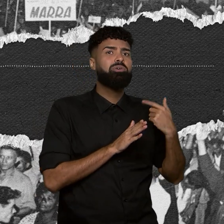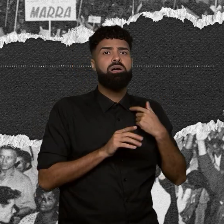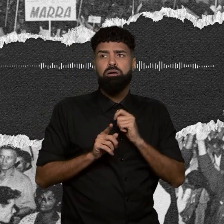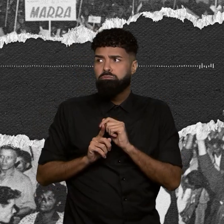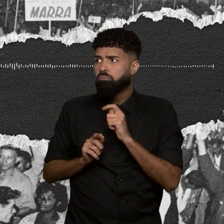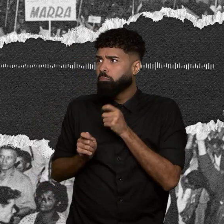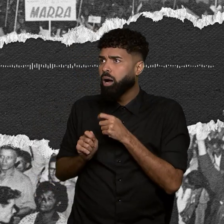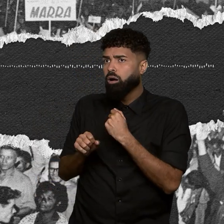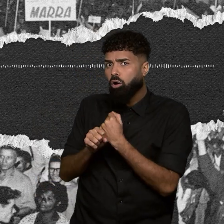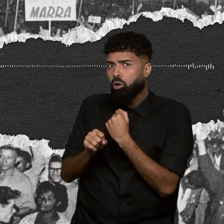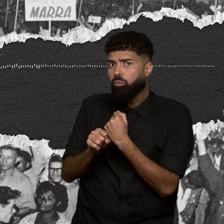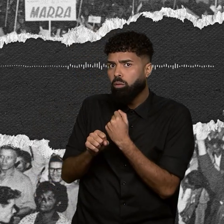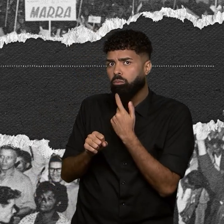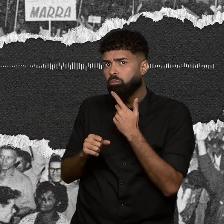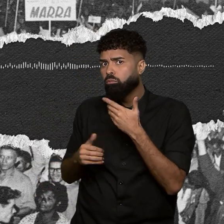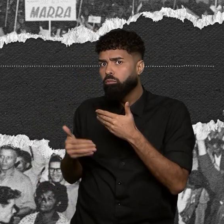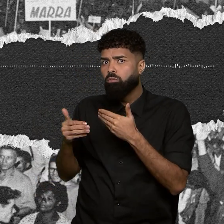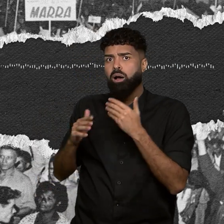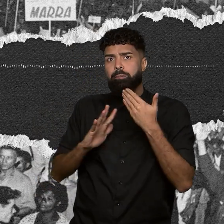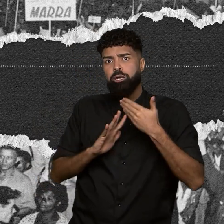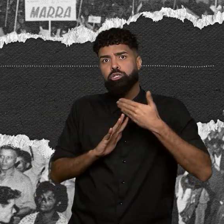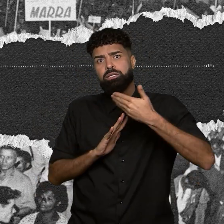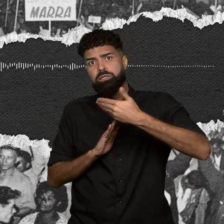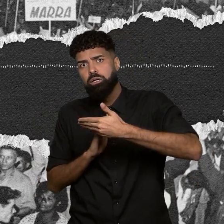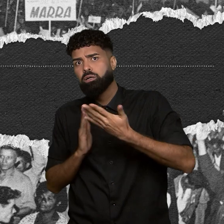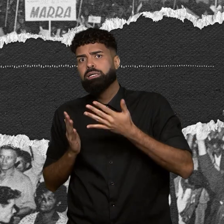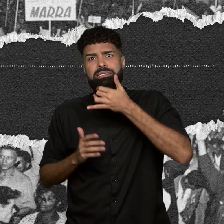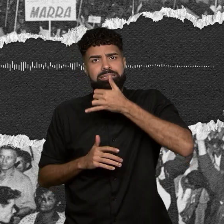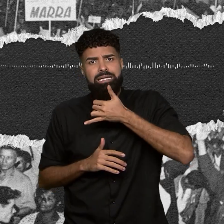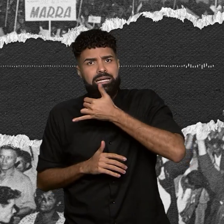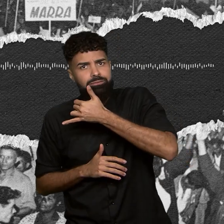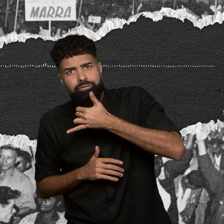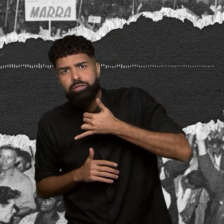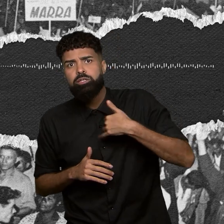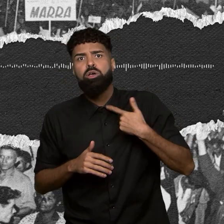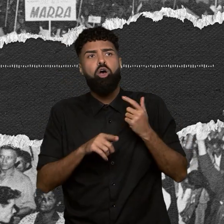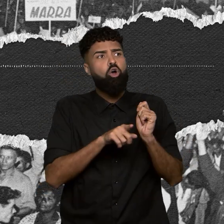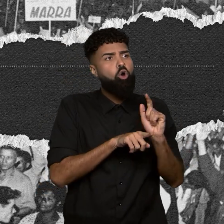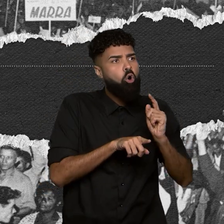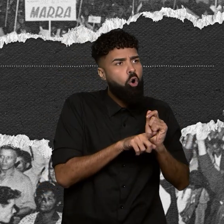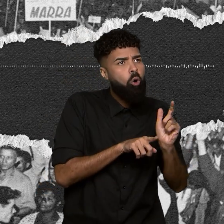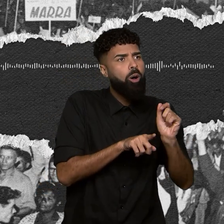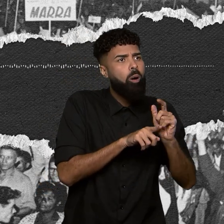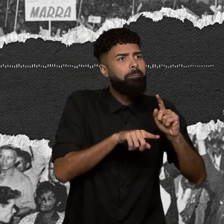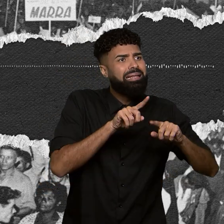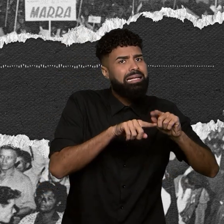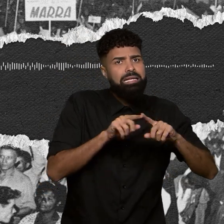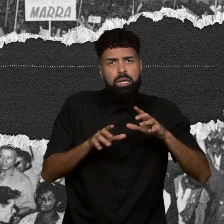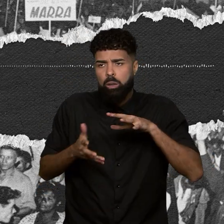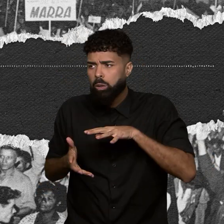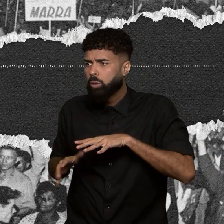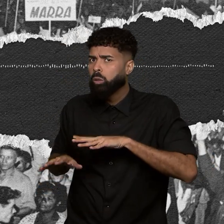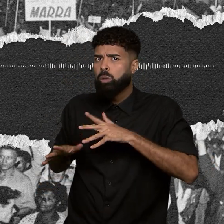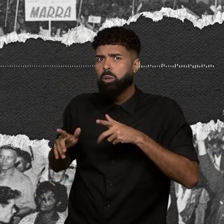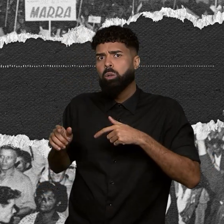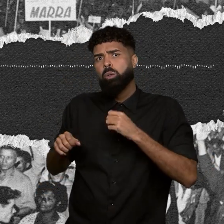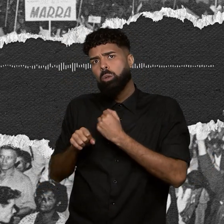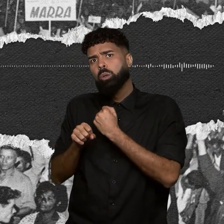pagar a prestação. Com sacrifício, vai comprando o material. E aí, regime de autoconstrução, vai construindo a